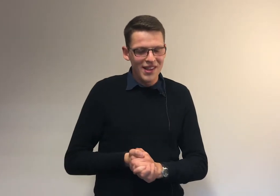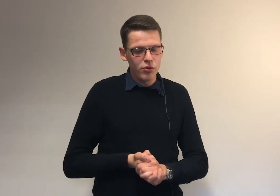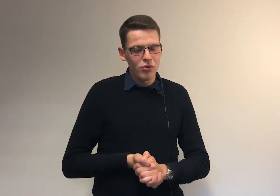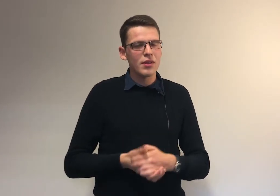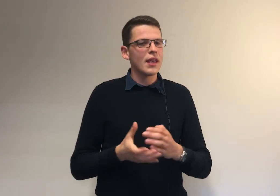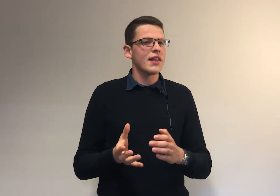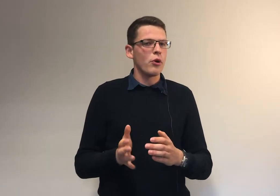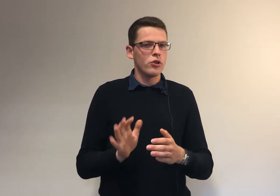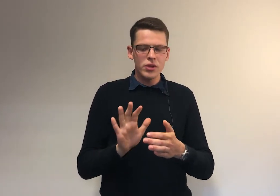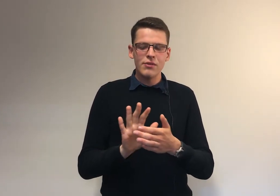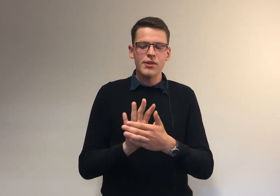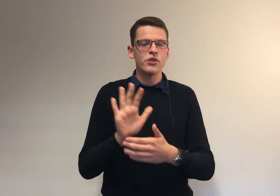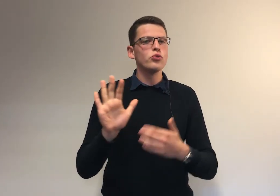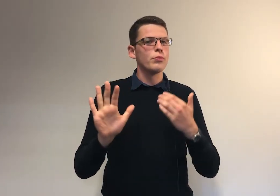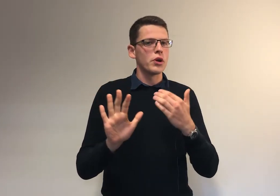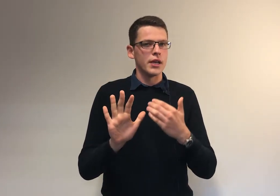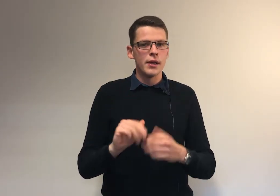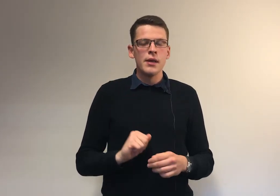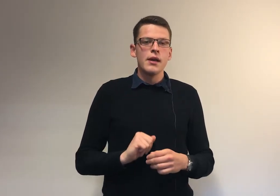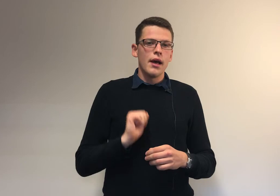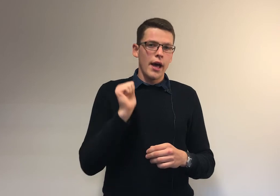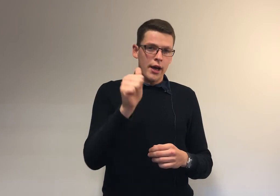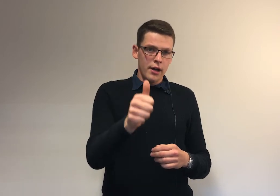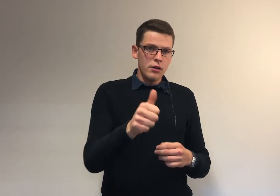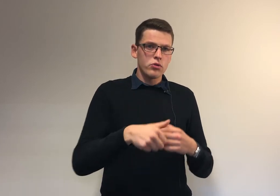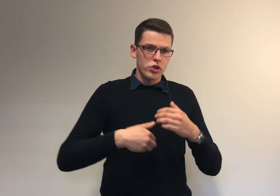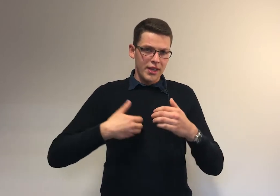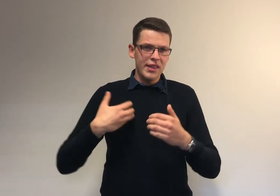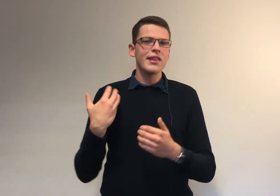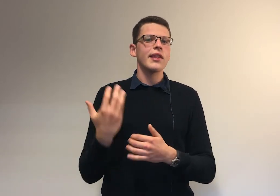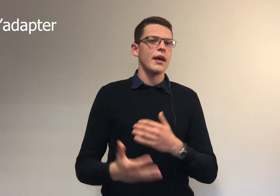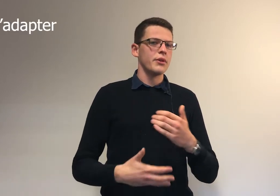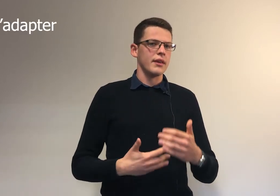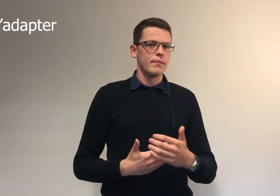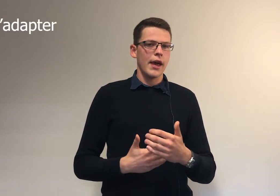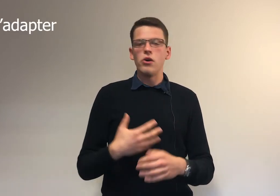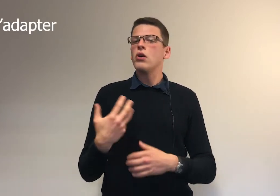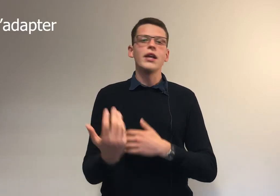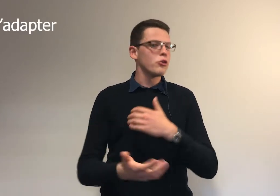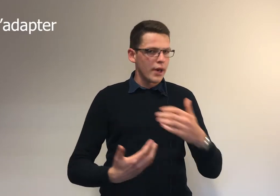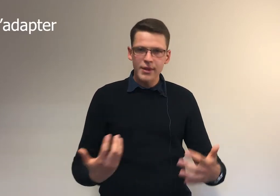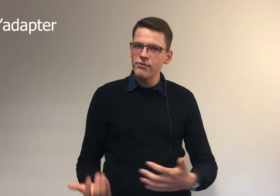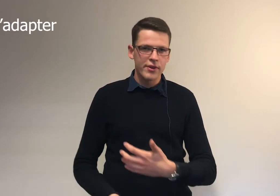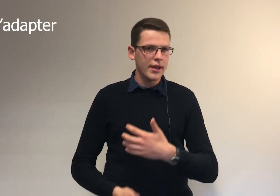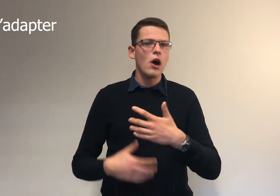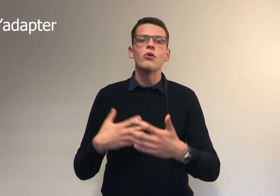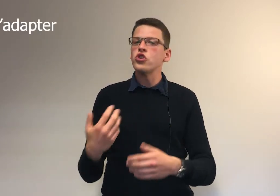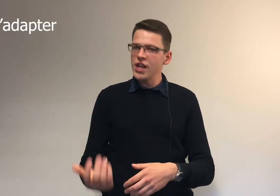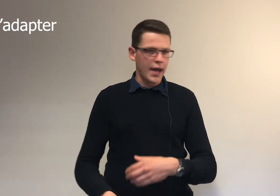astuces très importantes qui s'ajoutent au mot-clé. Un, donc je l'ai dit, c'est s'adapter. Alors, l'être humain est bien fait. En général,